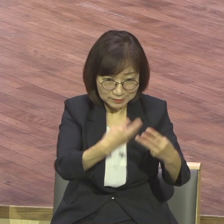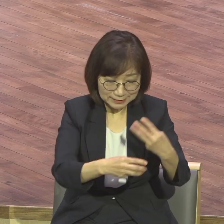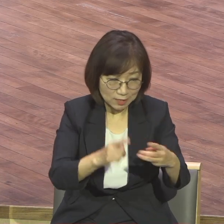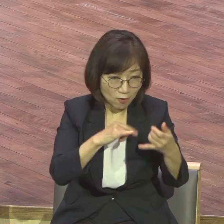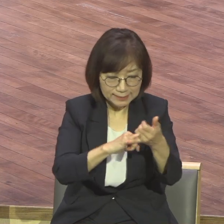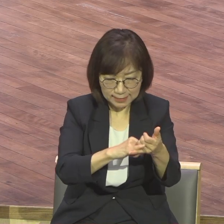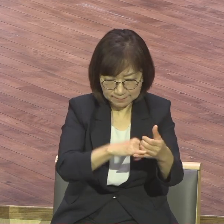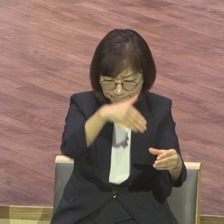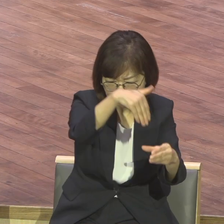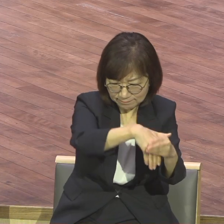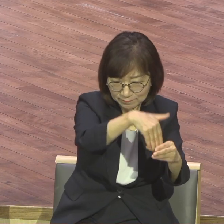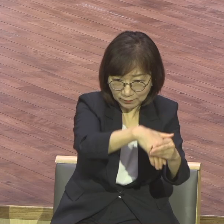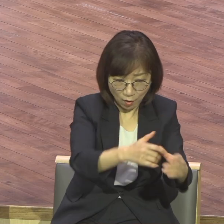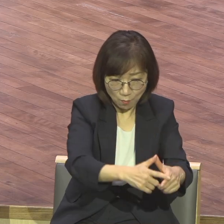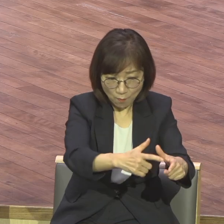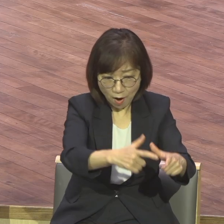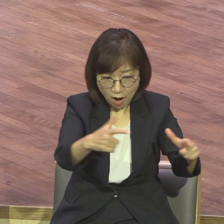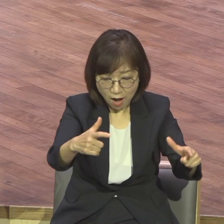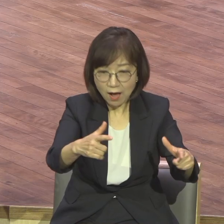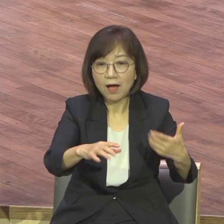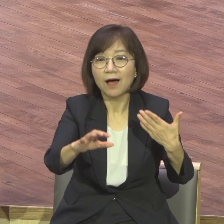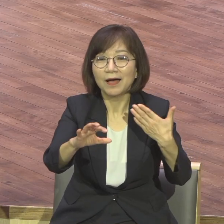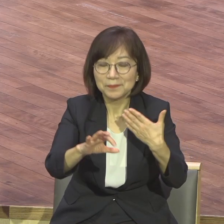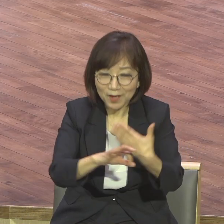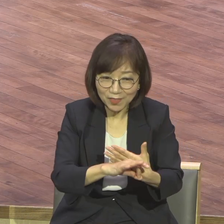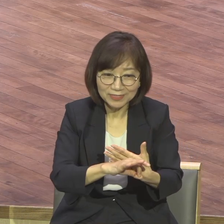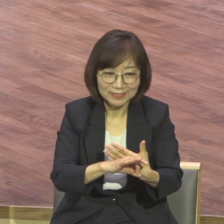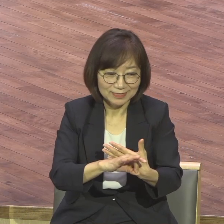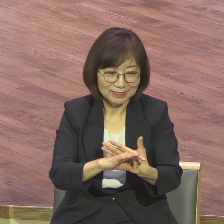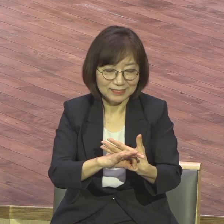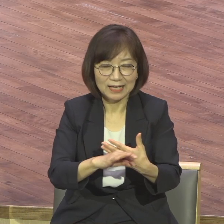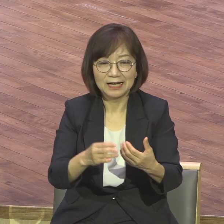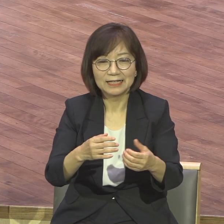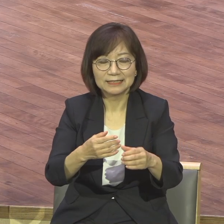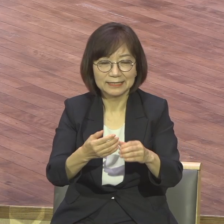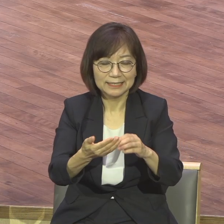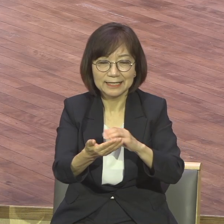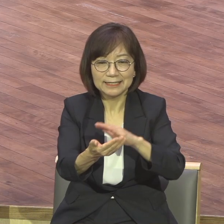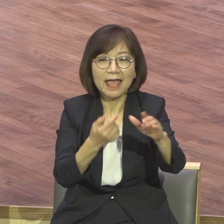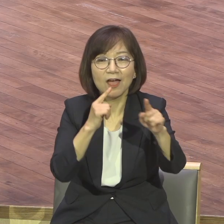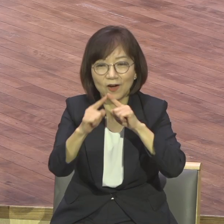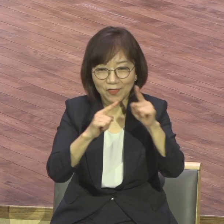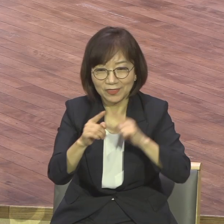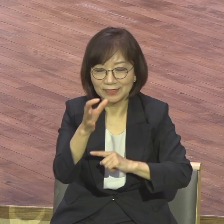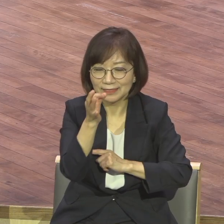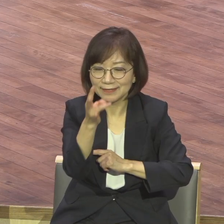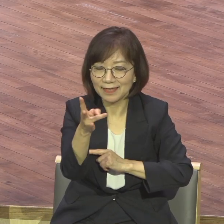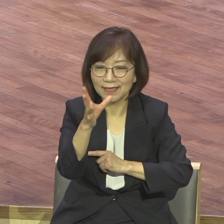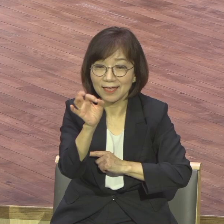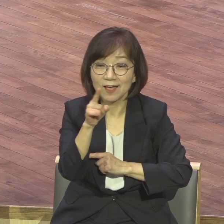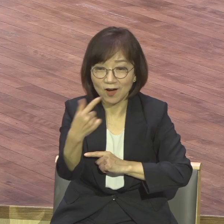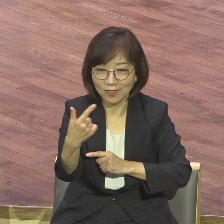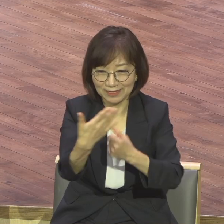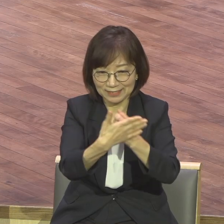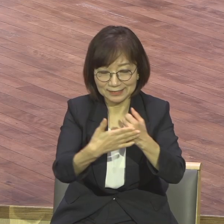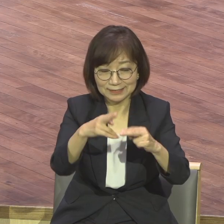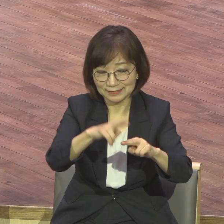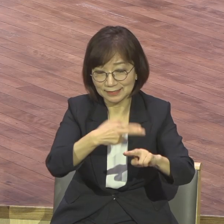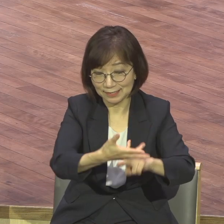잘 침무시면서 부흥된다 그 사람이 바로 그런 은사를 예언의 은사를 받은 사람이다 그런 말씀이에요